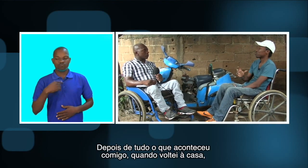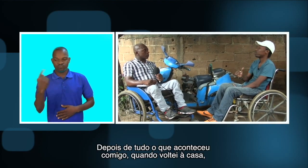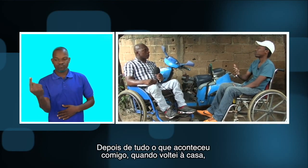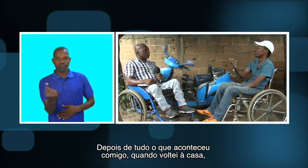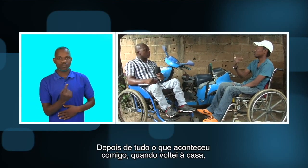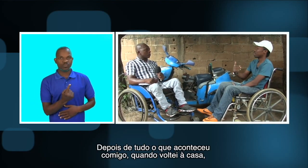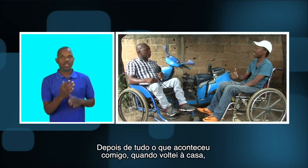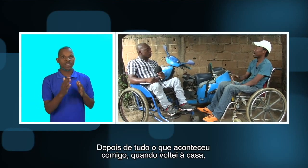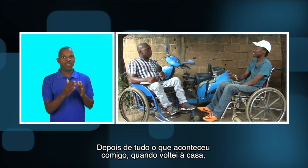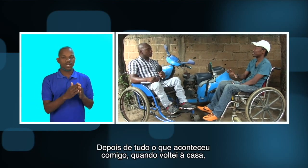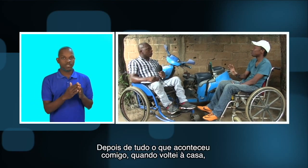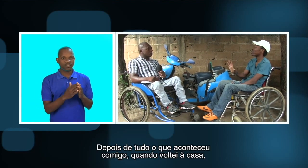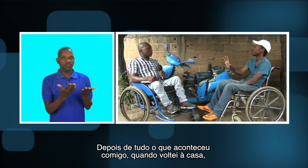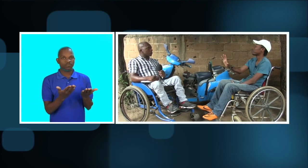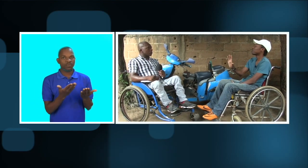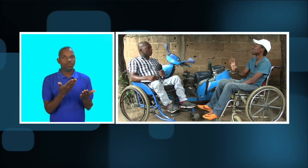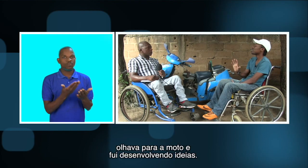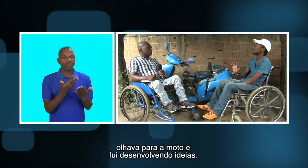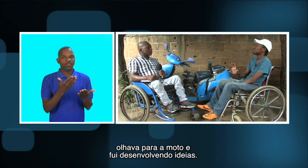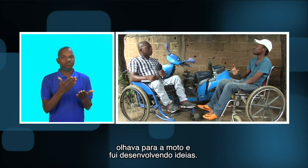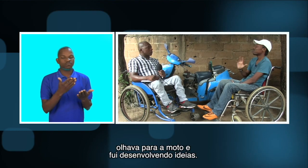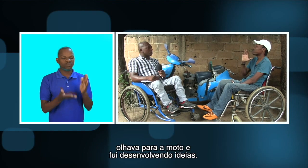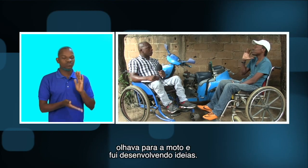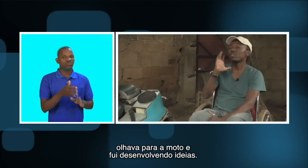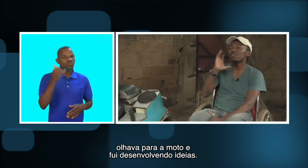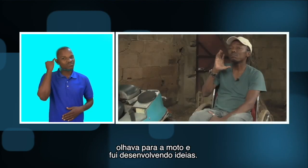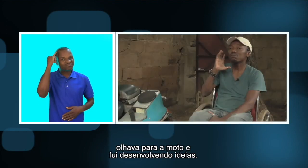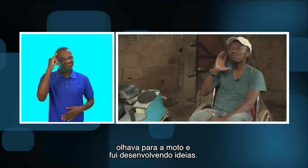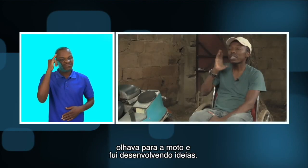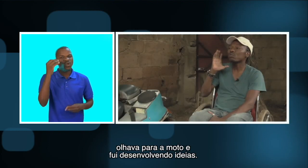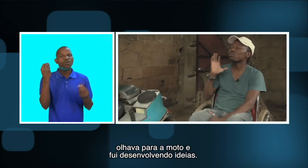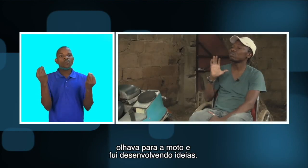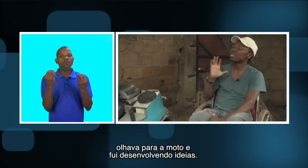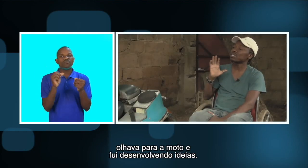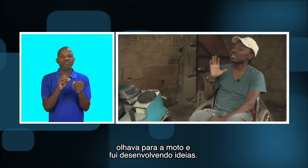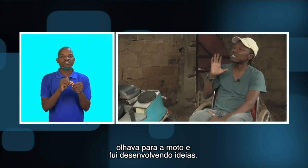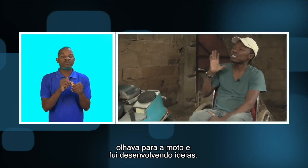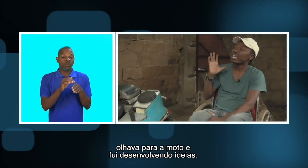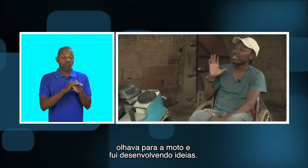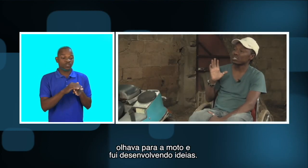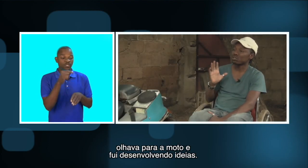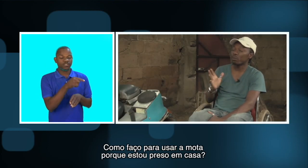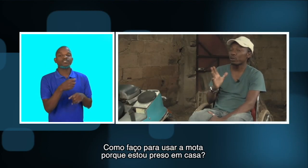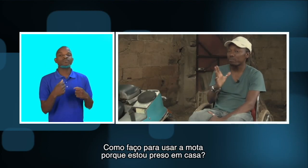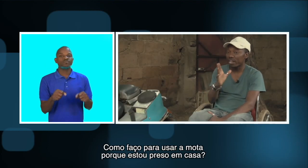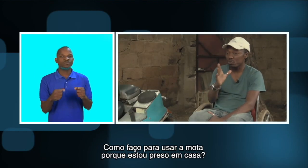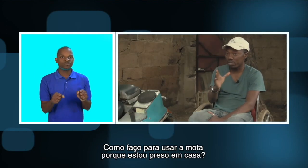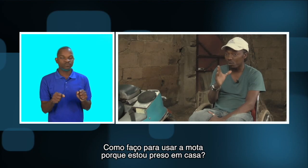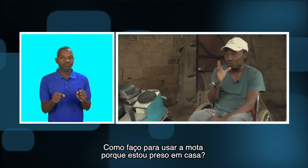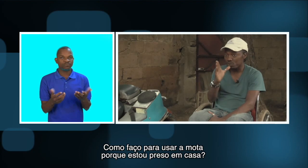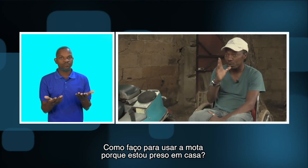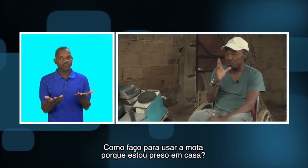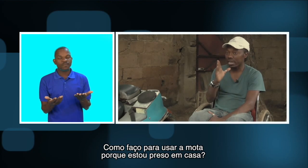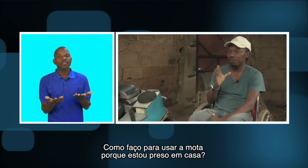de tudo que aconteceu comigo quando eu vou tocar a casa olhava para a mota eu fui tendo essas ideias como é que eu faço